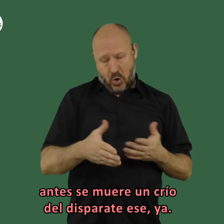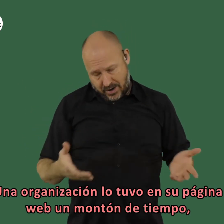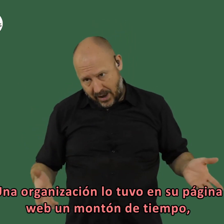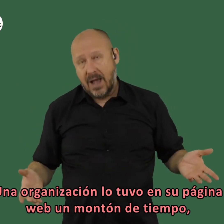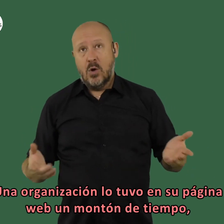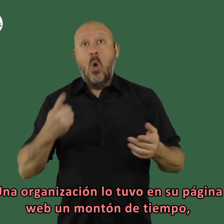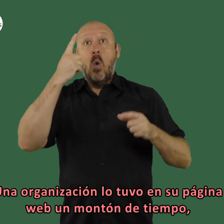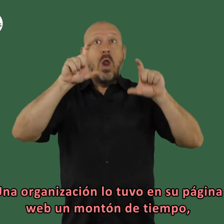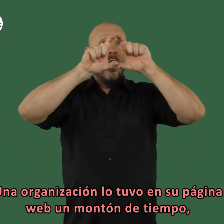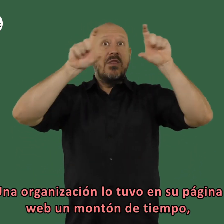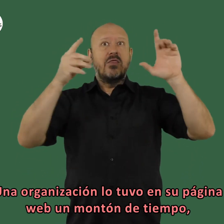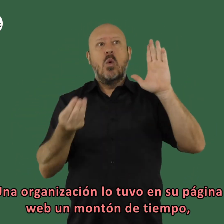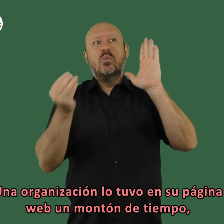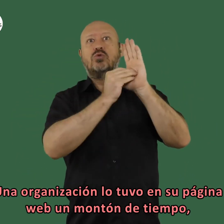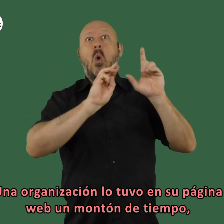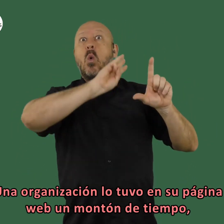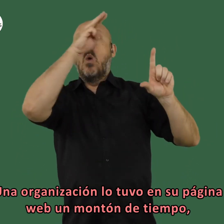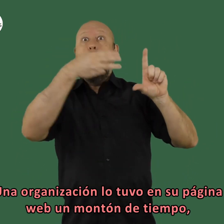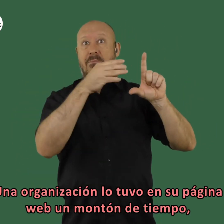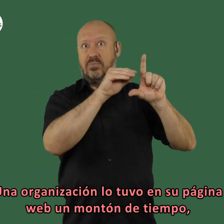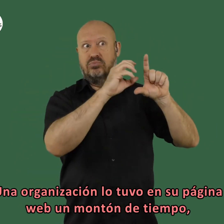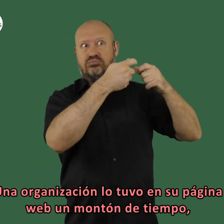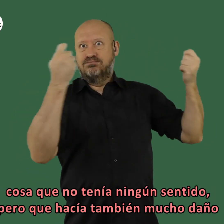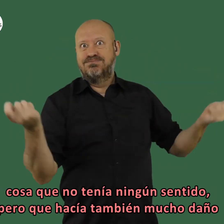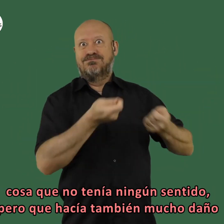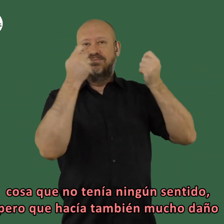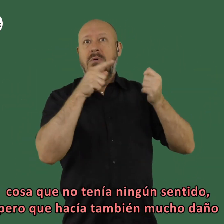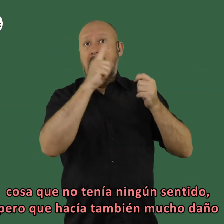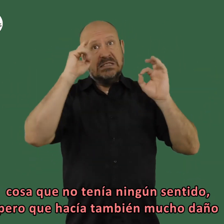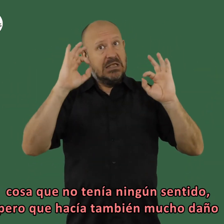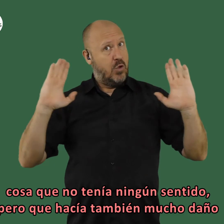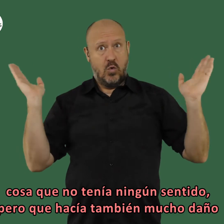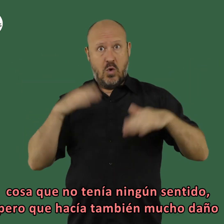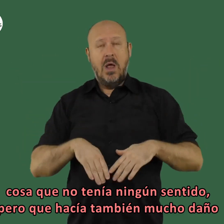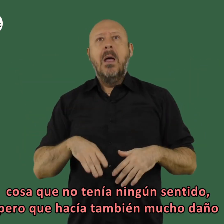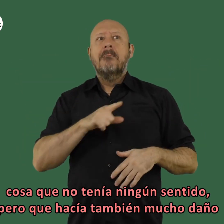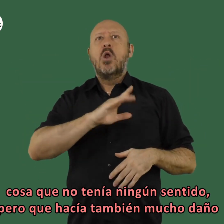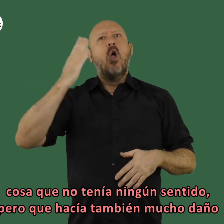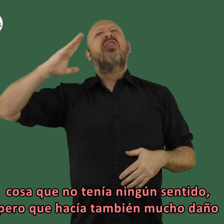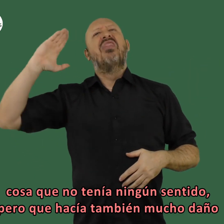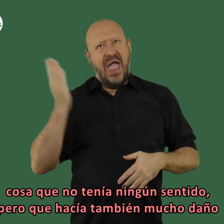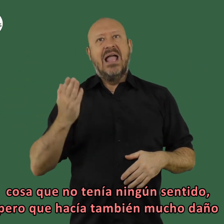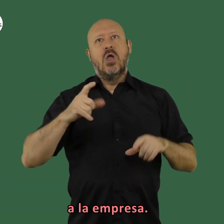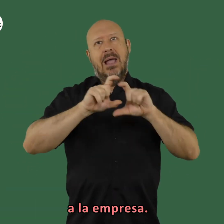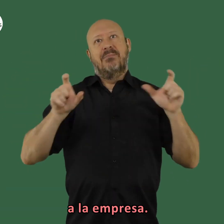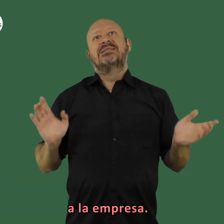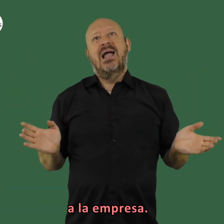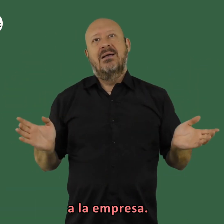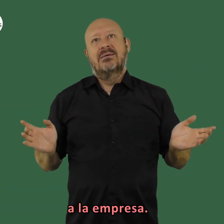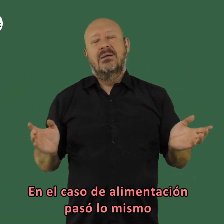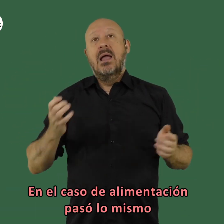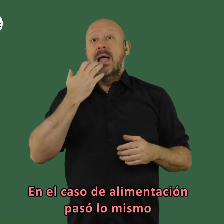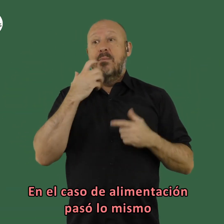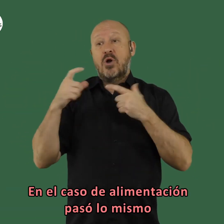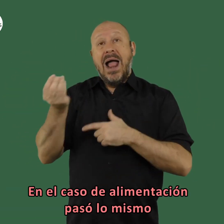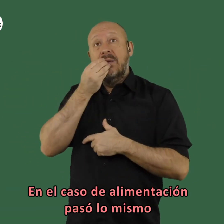disparate ese ya una organización lo tuvo en su página web un montón de tiempo cosa que no tenía ningún sentido pero que hacía también mucho daño a la